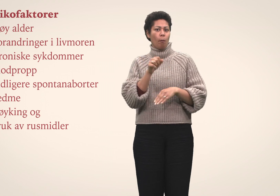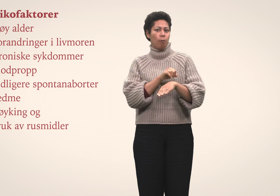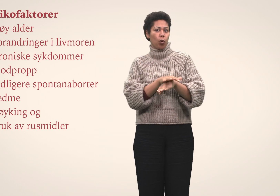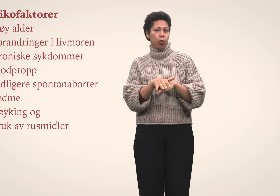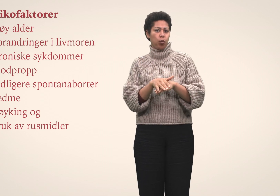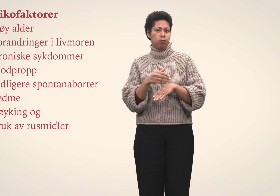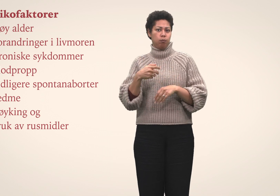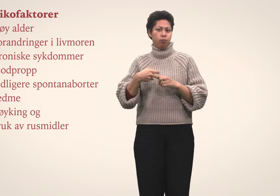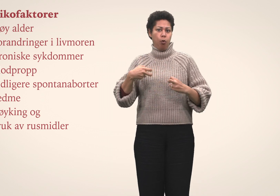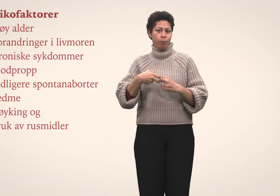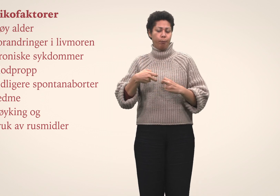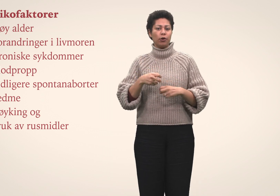Økt risiko for blodpropp.